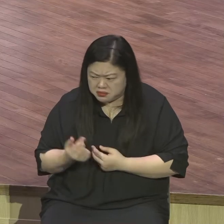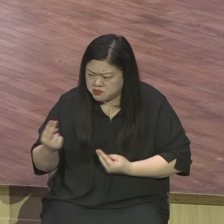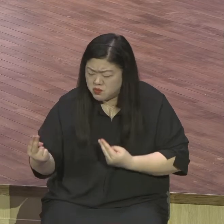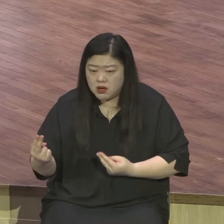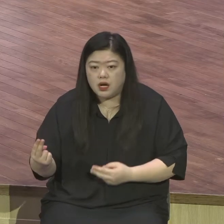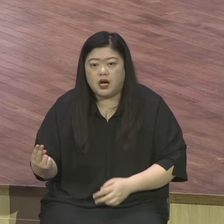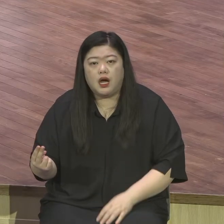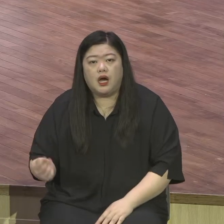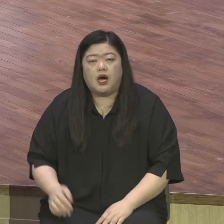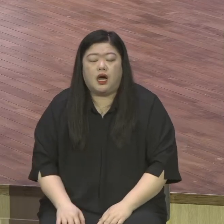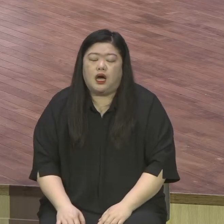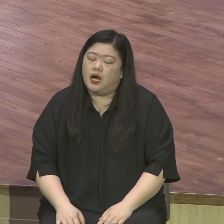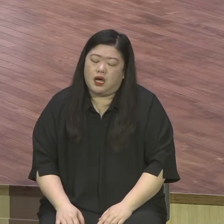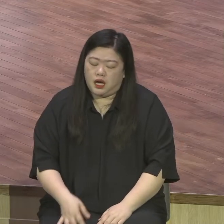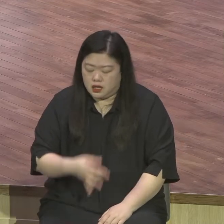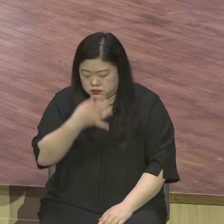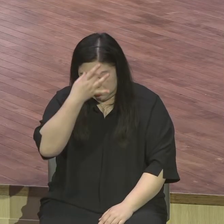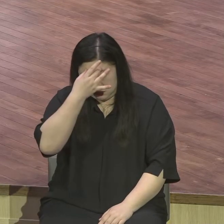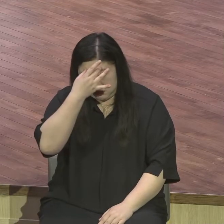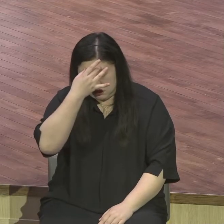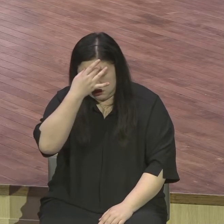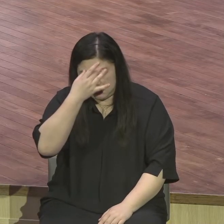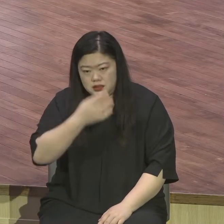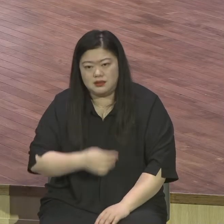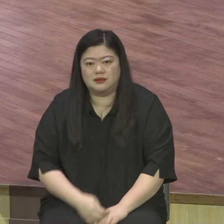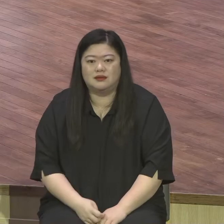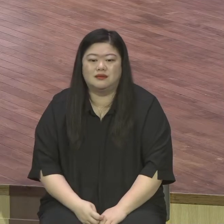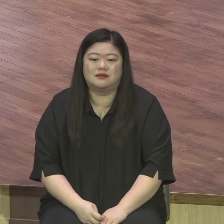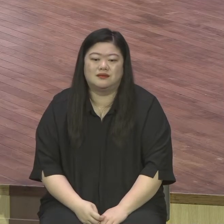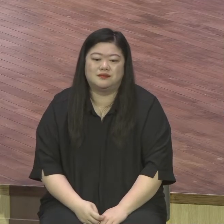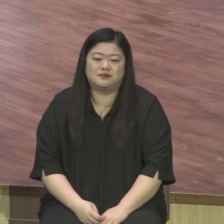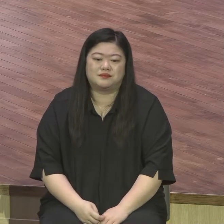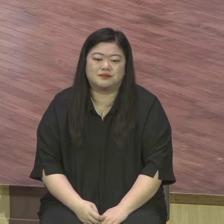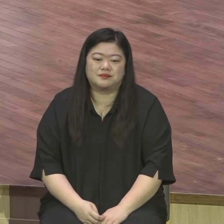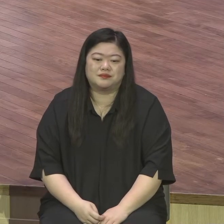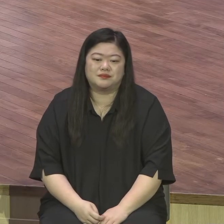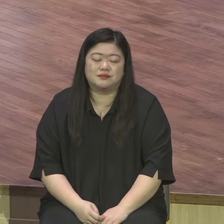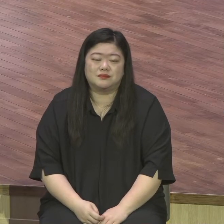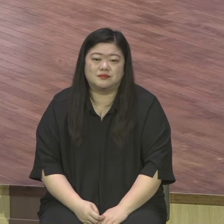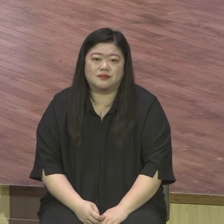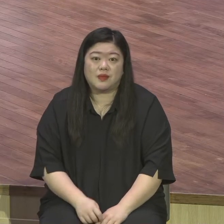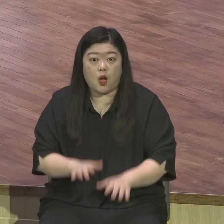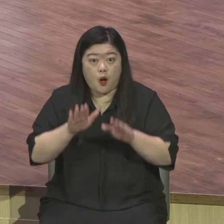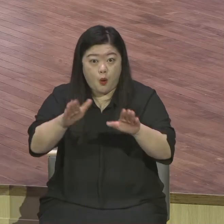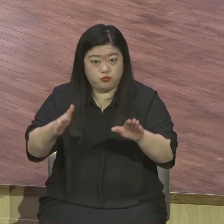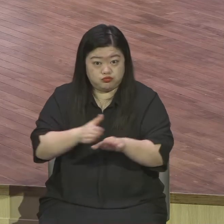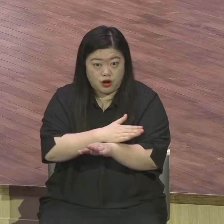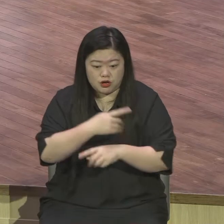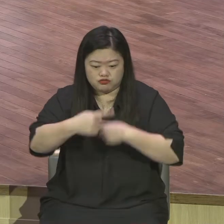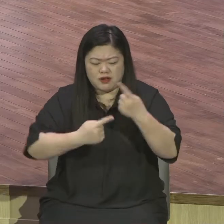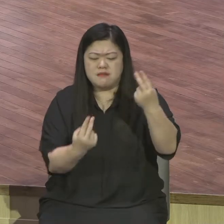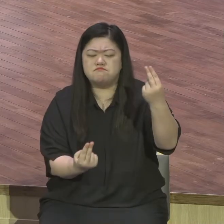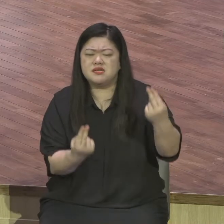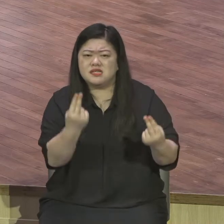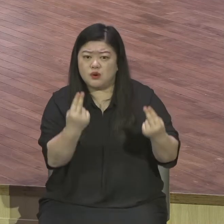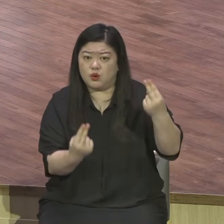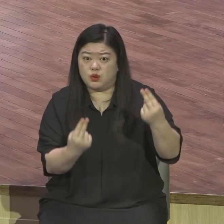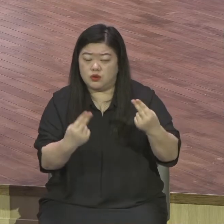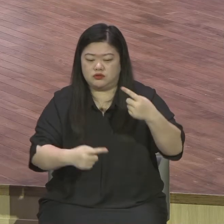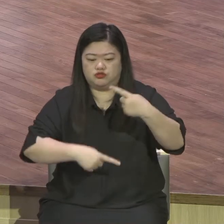그래서 여러분 그 어떤 것도 오늘부터 비교하지 마시기 바랍니다 비교하지 마세요 하나님께서 나를